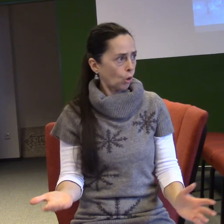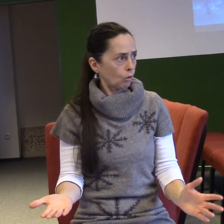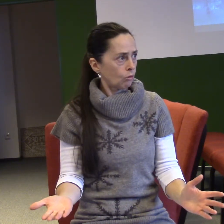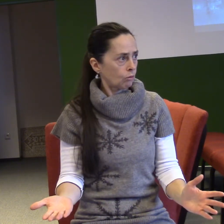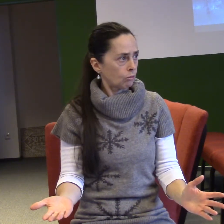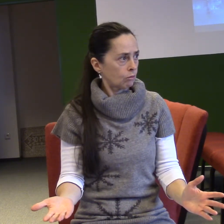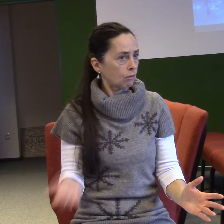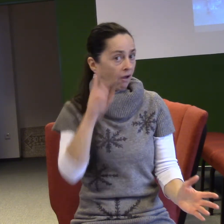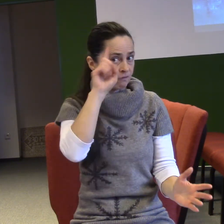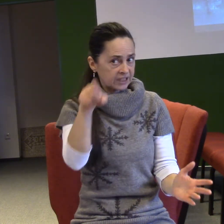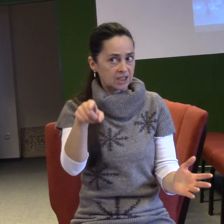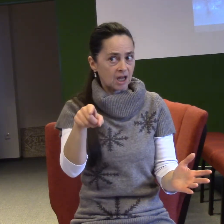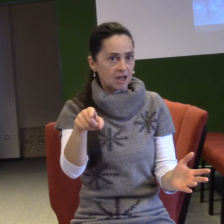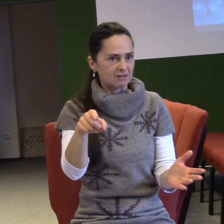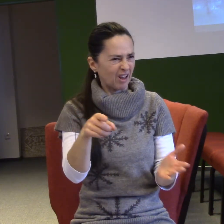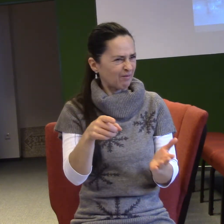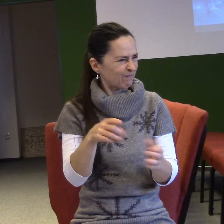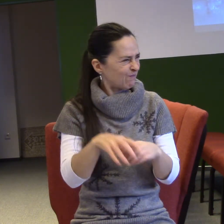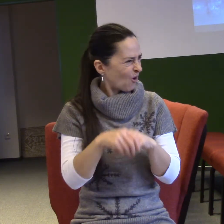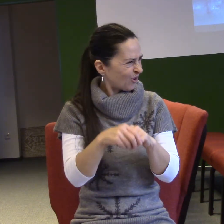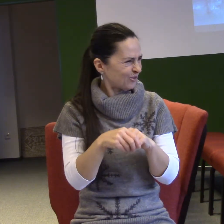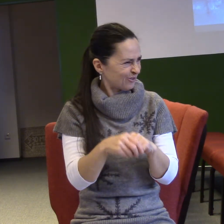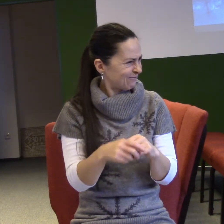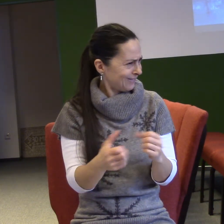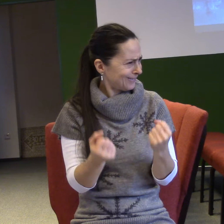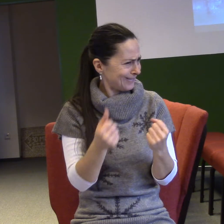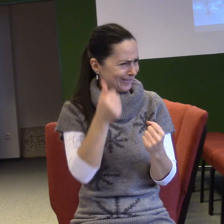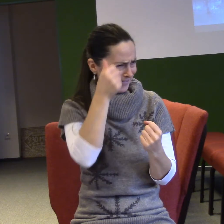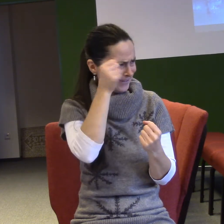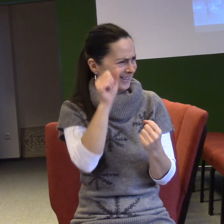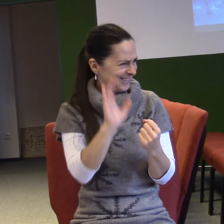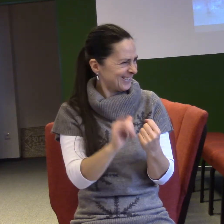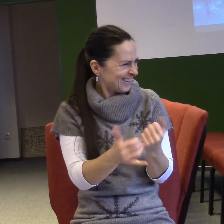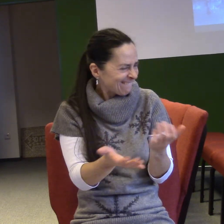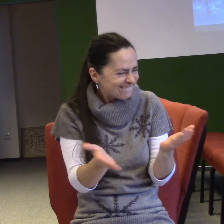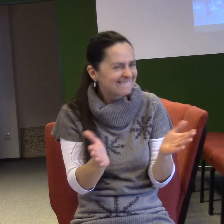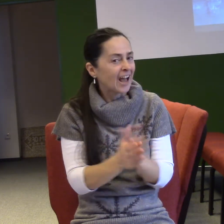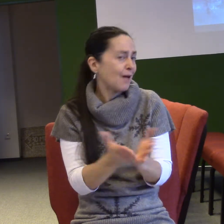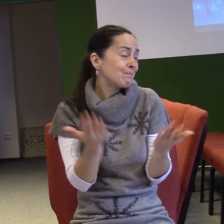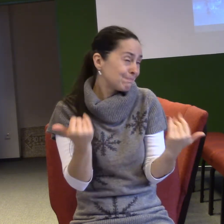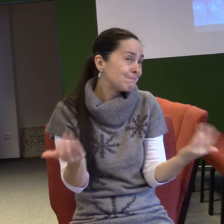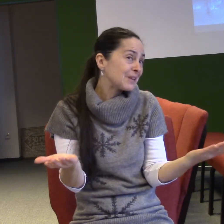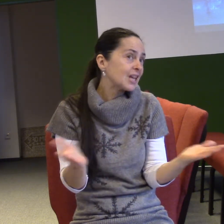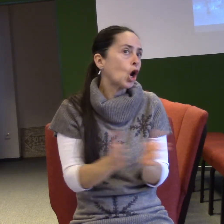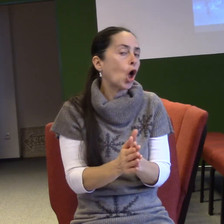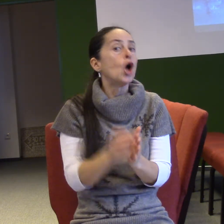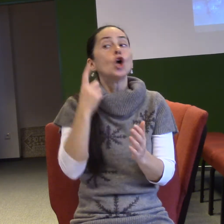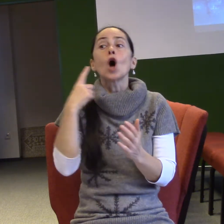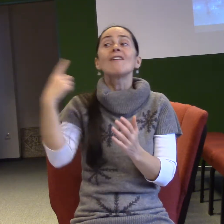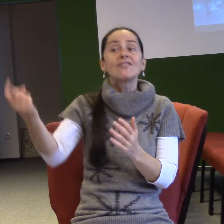Divná bohoslužba, že? Prostě to tak bylo. A když lidé byli venku a říkali si, co